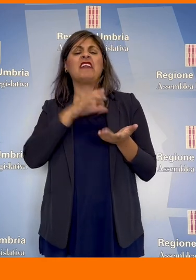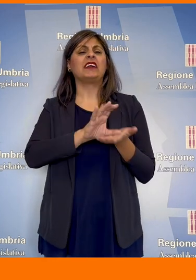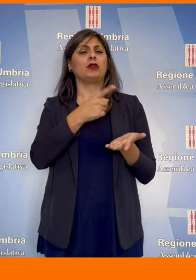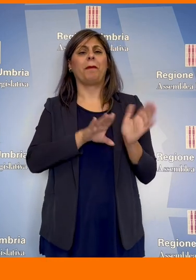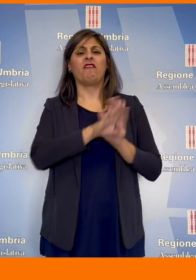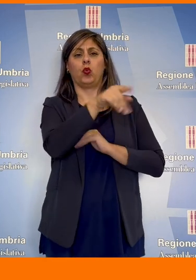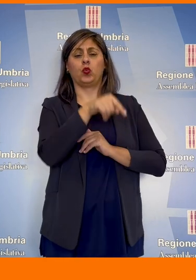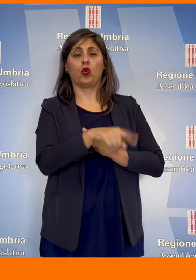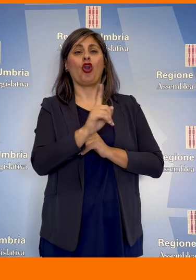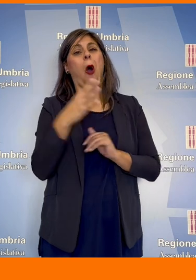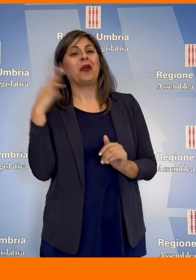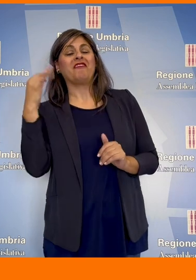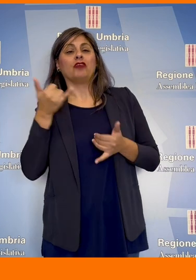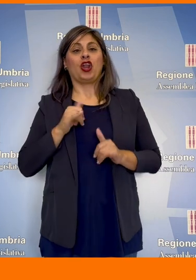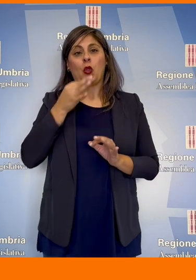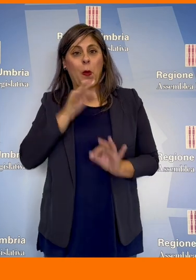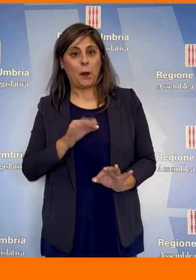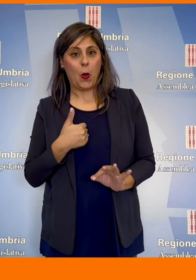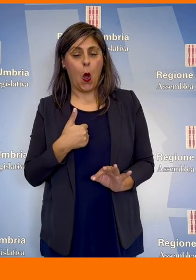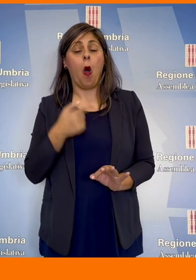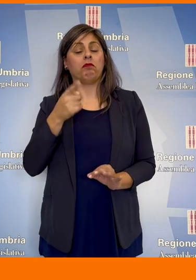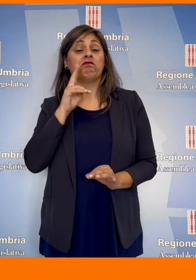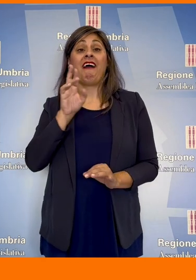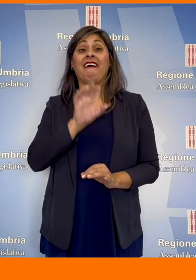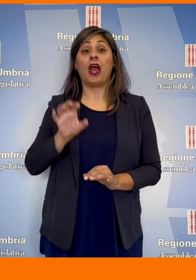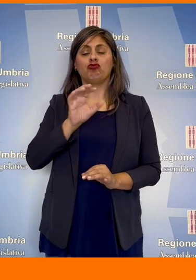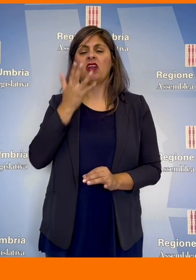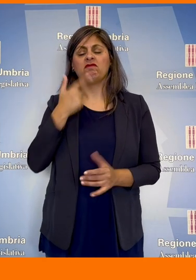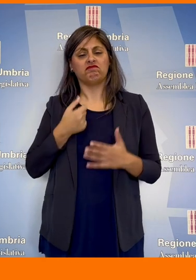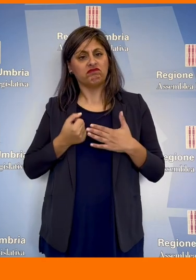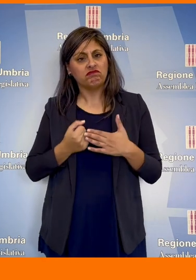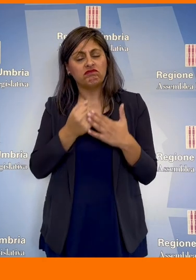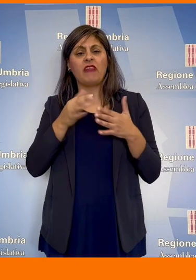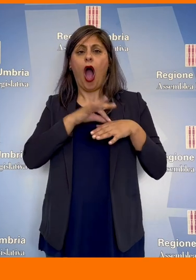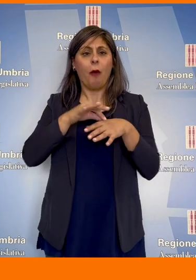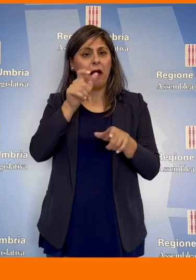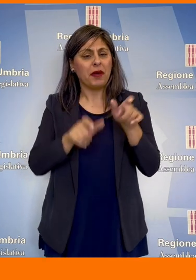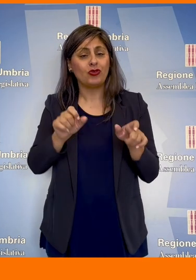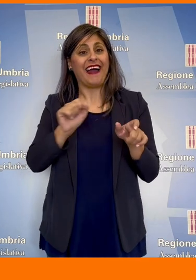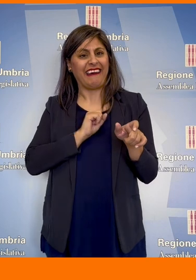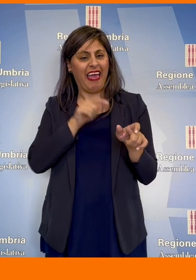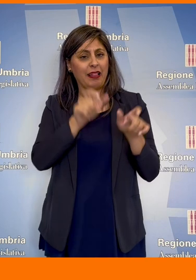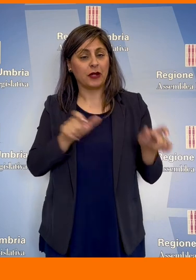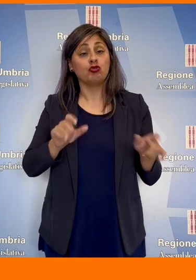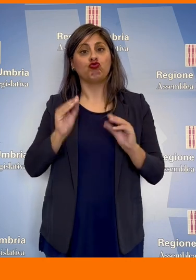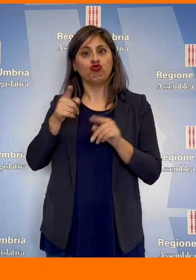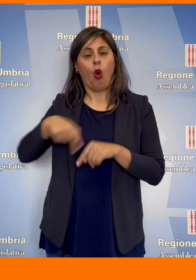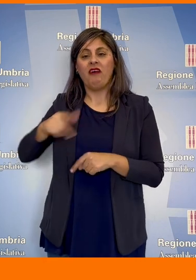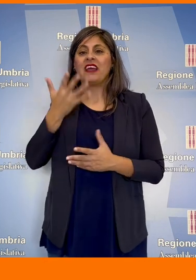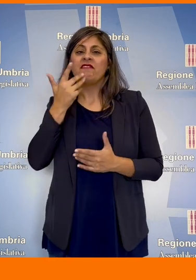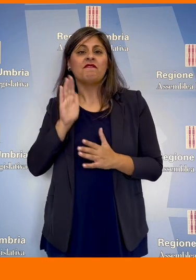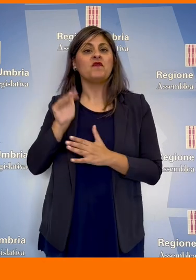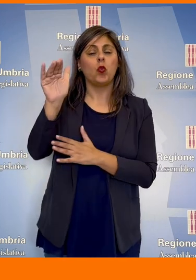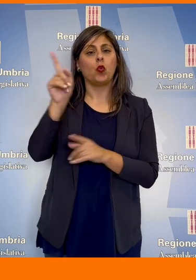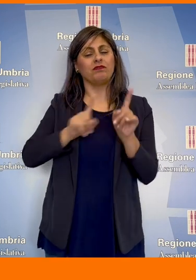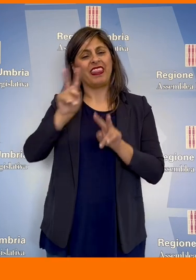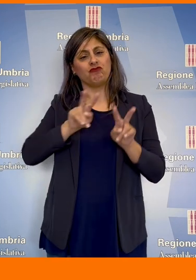per il futuro, non un privilegio. Noi vogliamo una regione che accompagni, che creda nelle persone, che punti sui giovani e sulla loro fame di